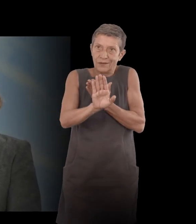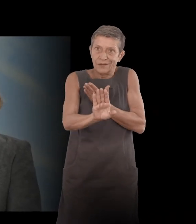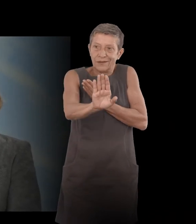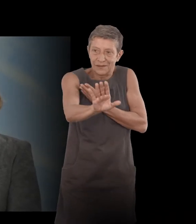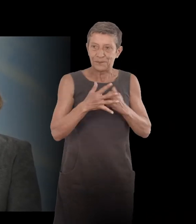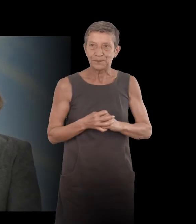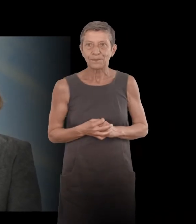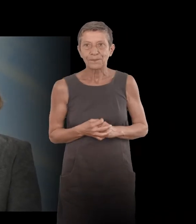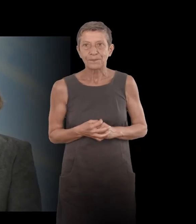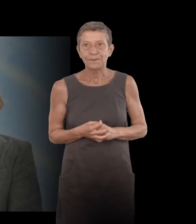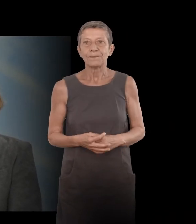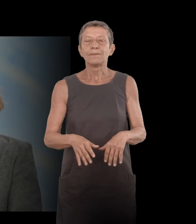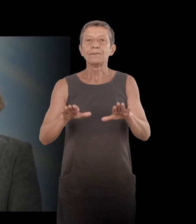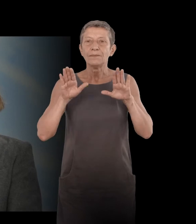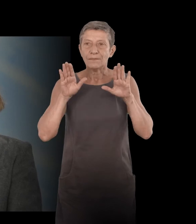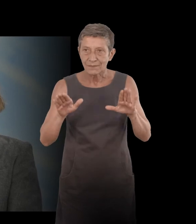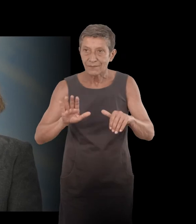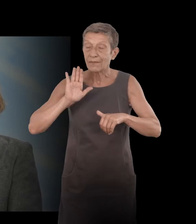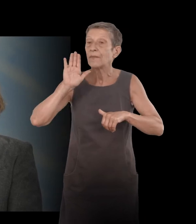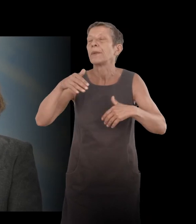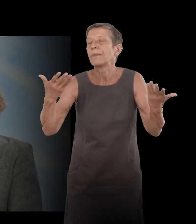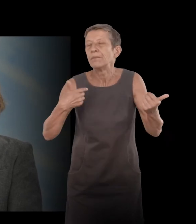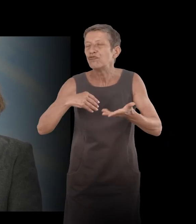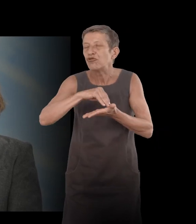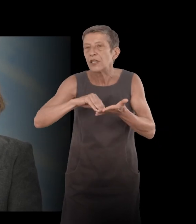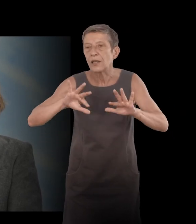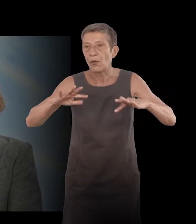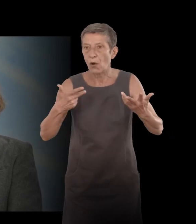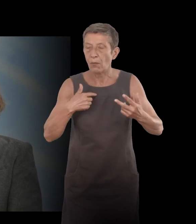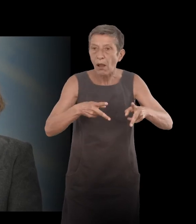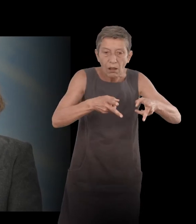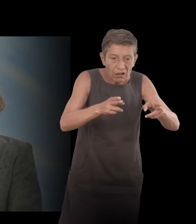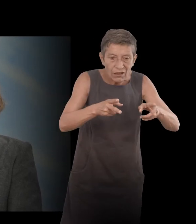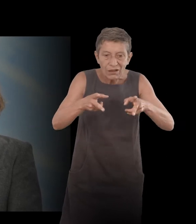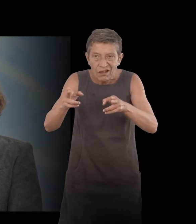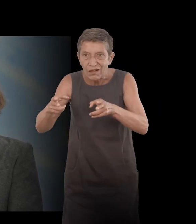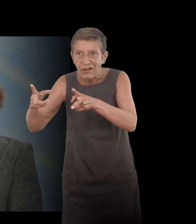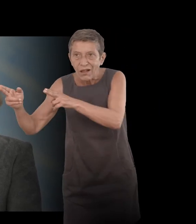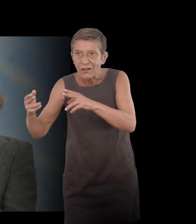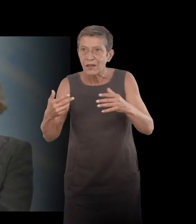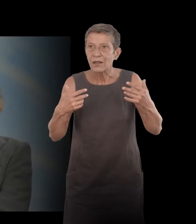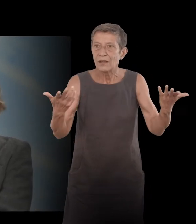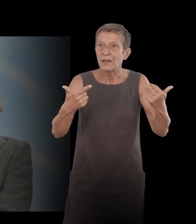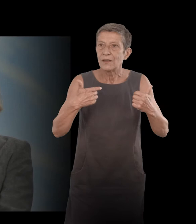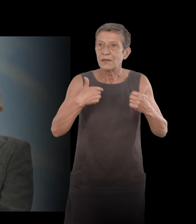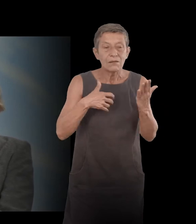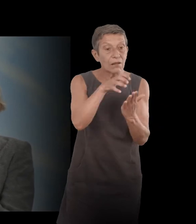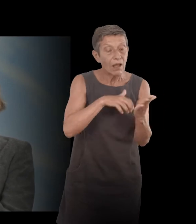Ensuite, j'ai écrit par fragments, c'est-à-dire qu'à la fois il y avait des... Dès que je commence à écrire un texte, je suis